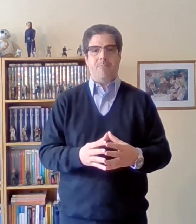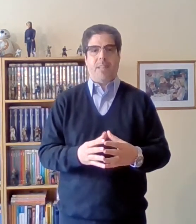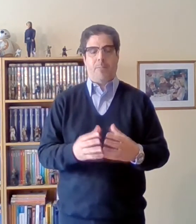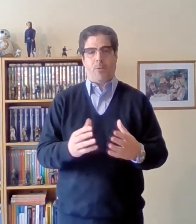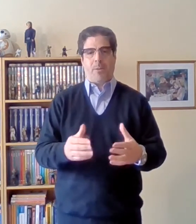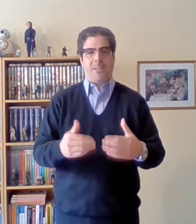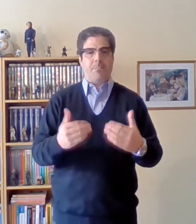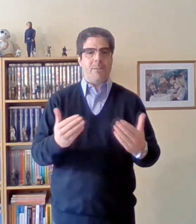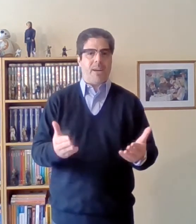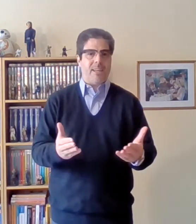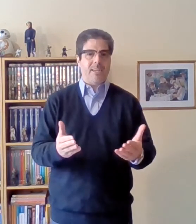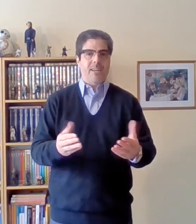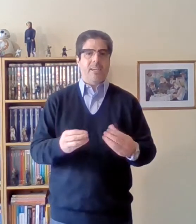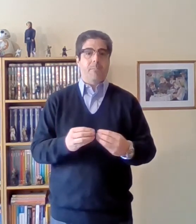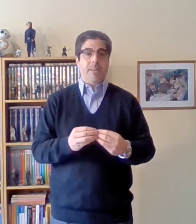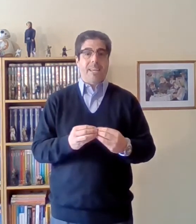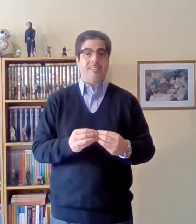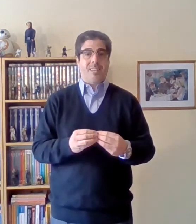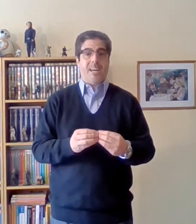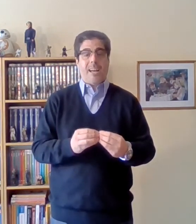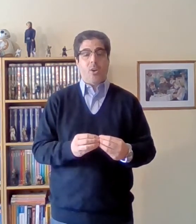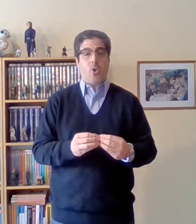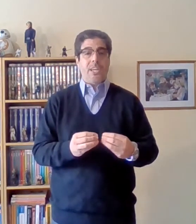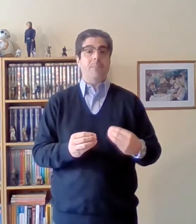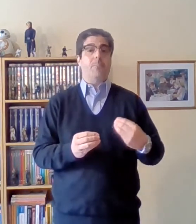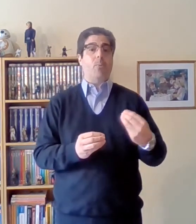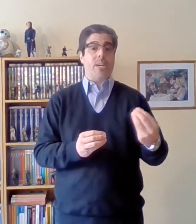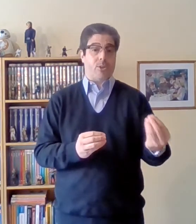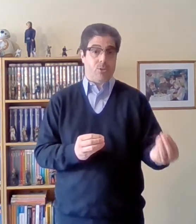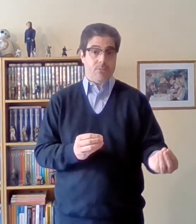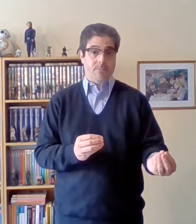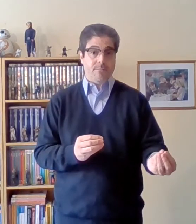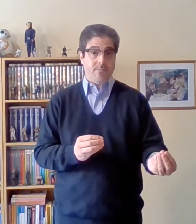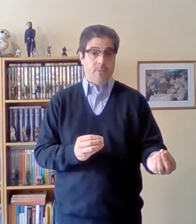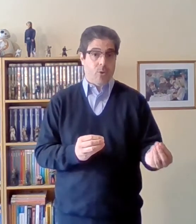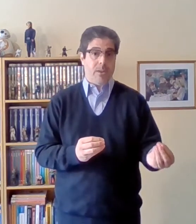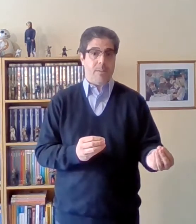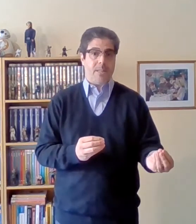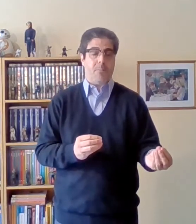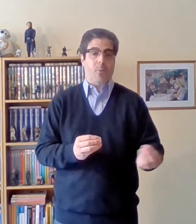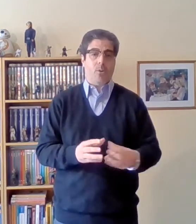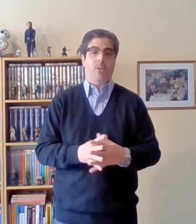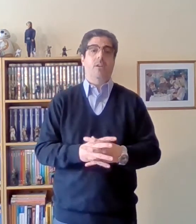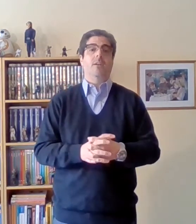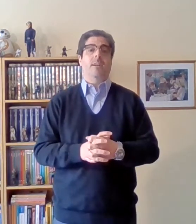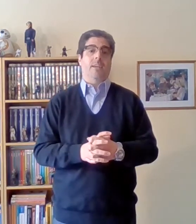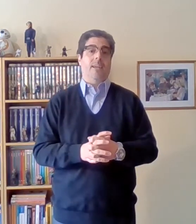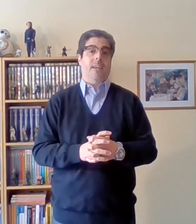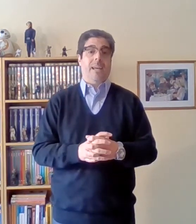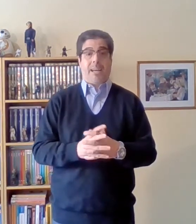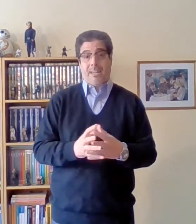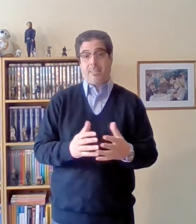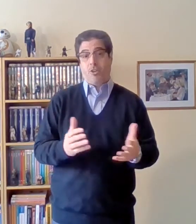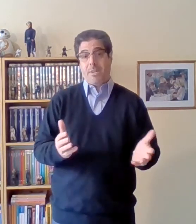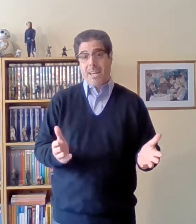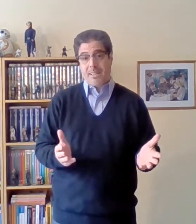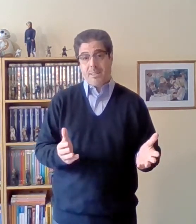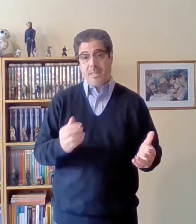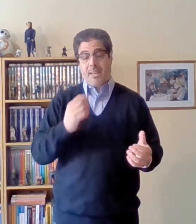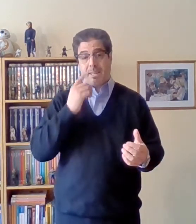la propiedad privada viene a ser algo impuesto, obviamente, por la clase dominante, en este